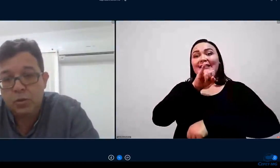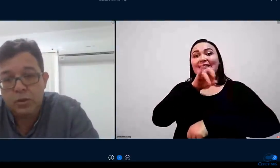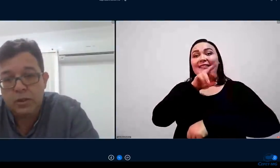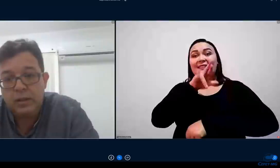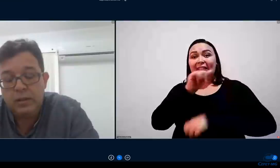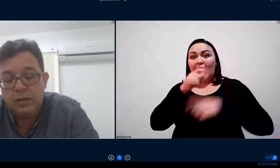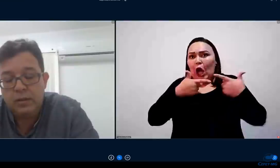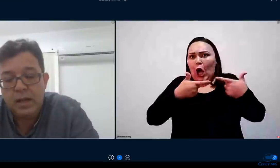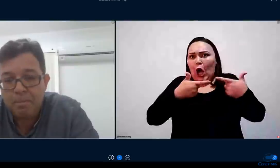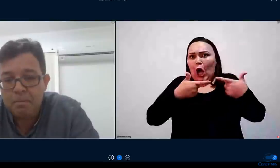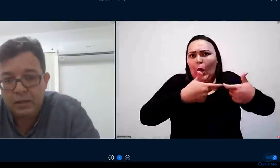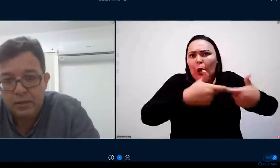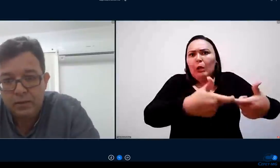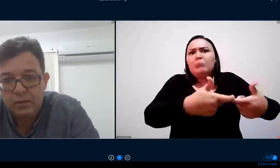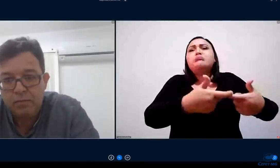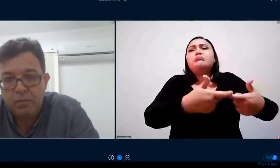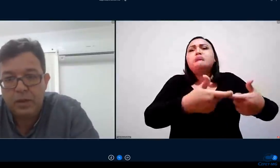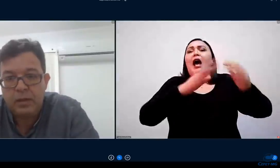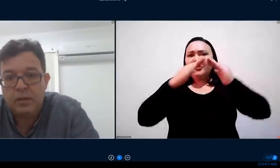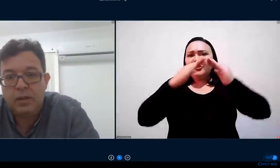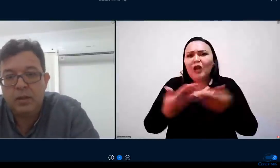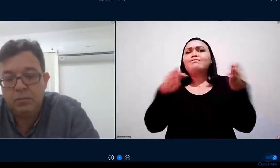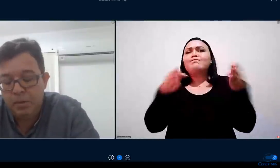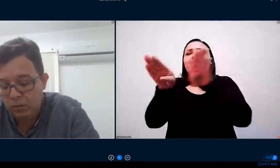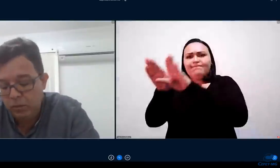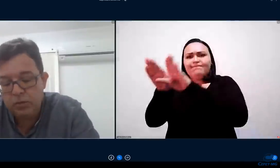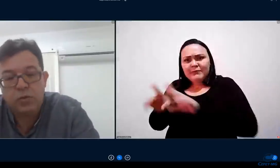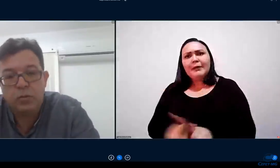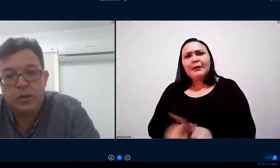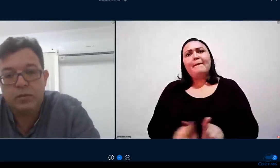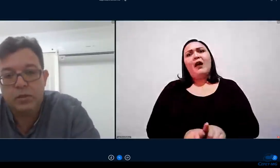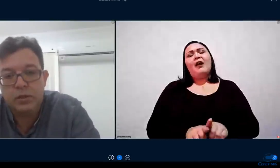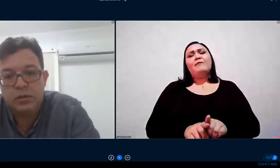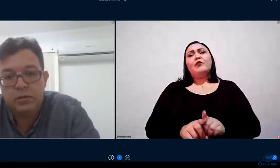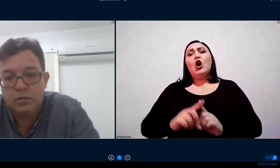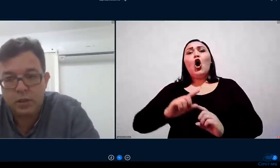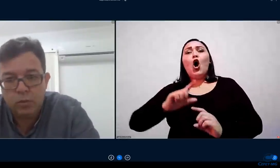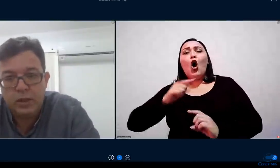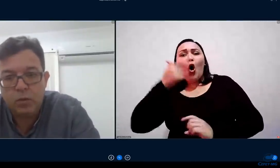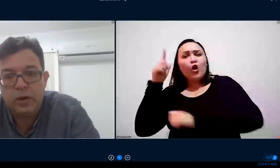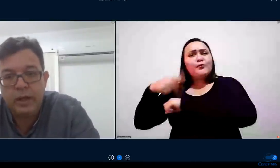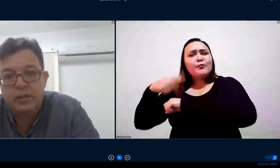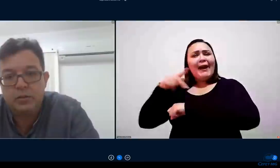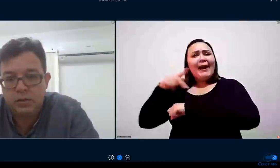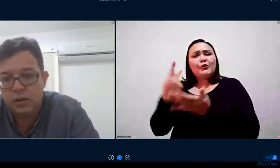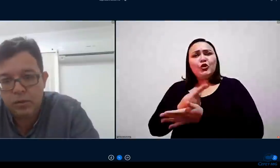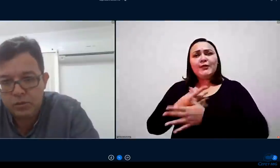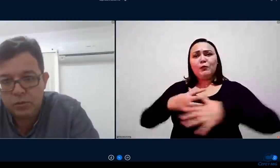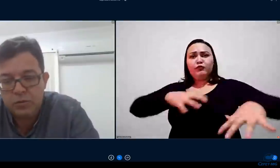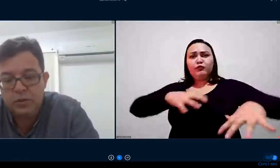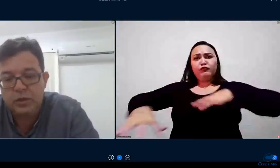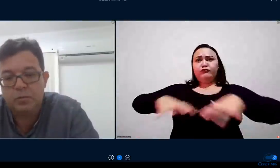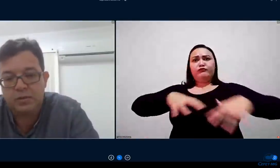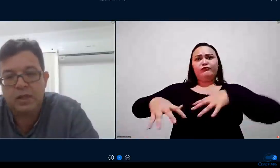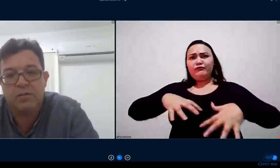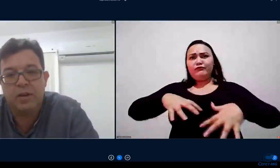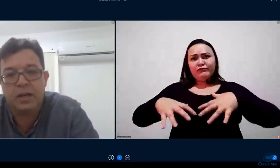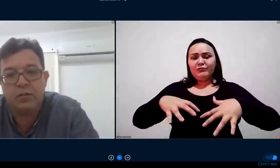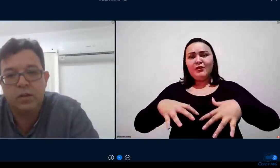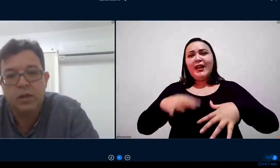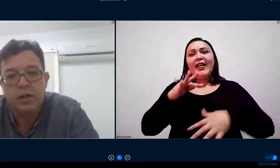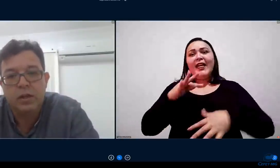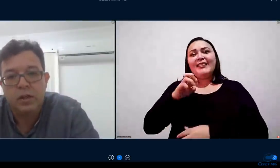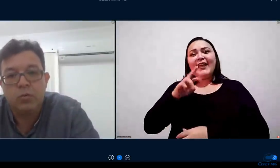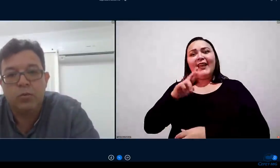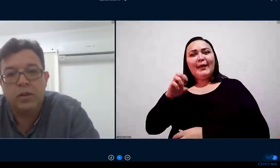demonstrou que há perdas e que não perduram só no ano só no ano corrente só no ano de 2020 mas que tem